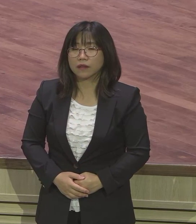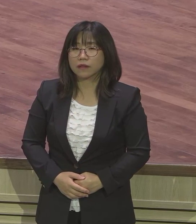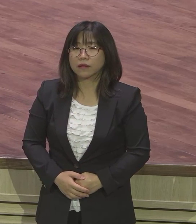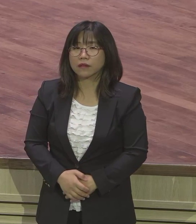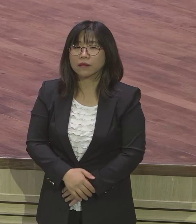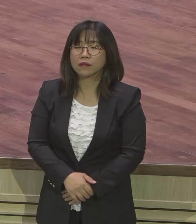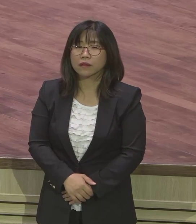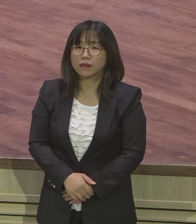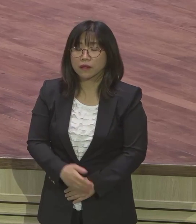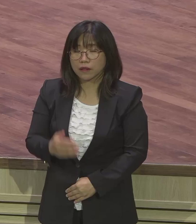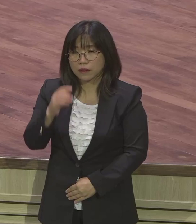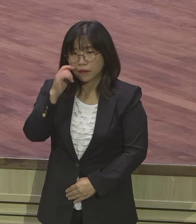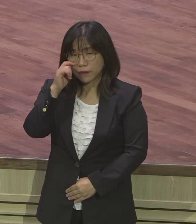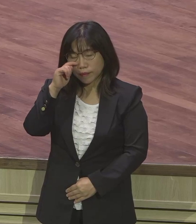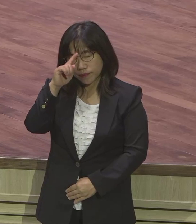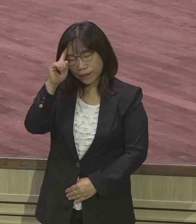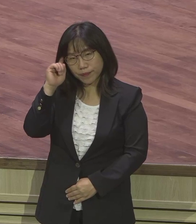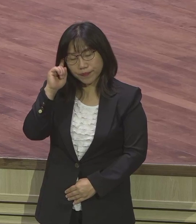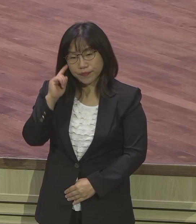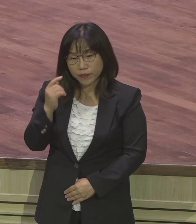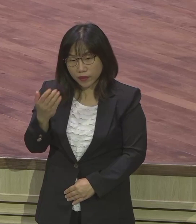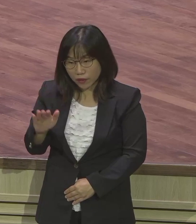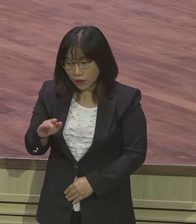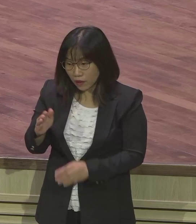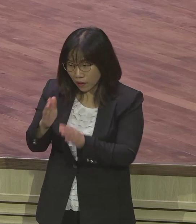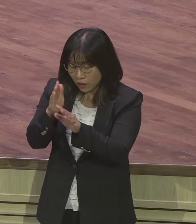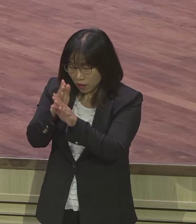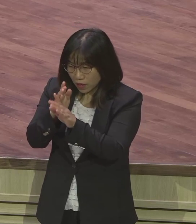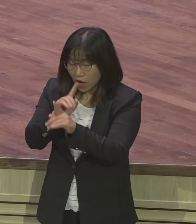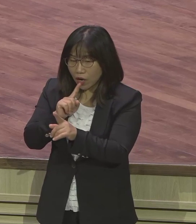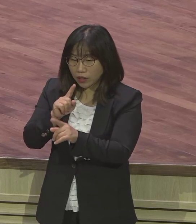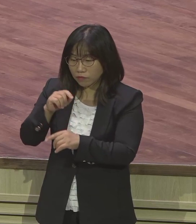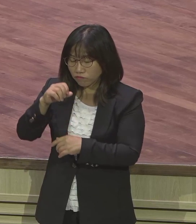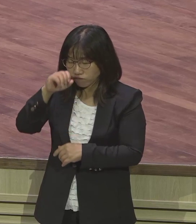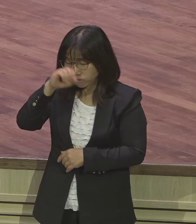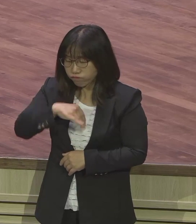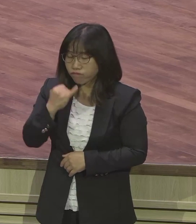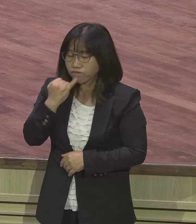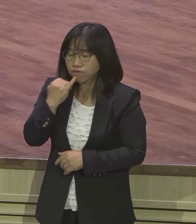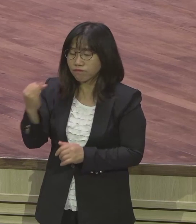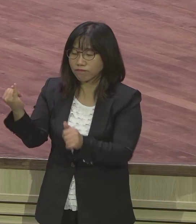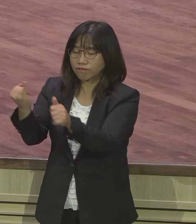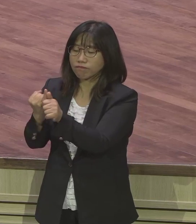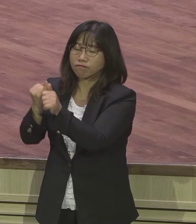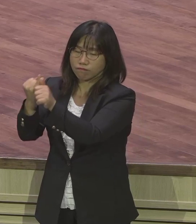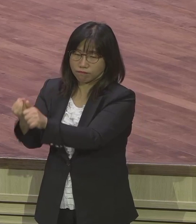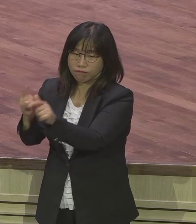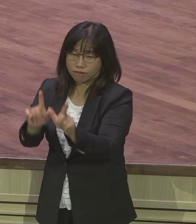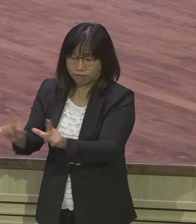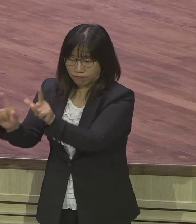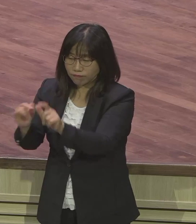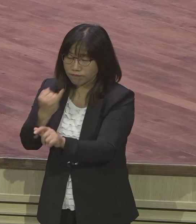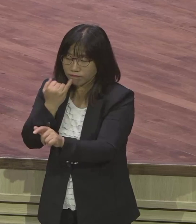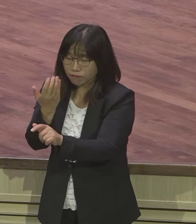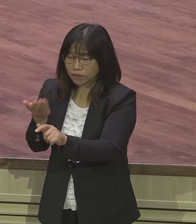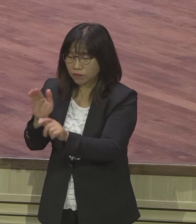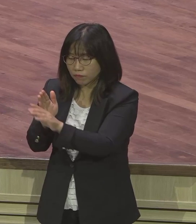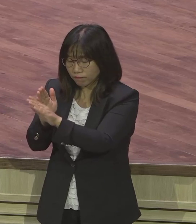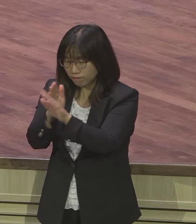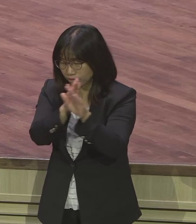언약의 눈누를 가지고 볼 때는 자 이 유다의